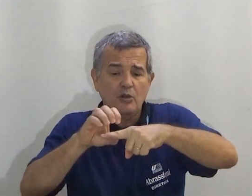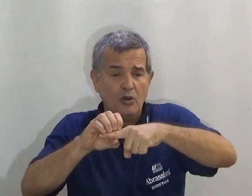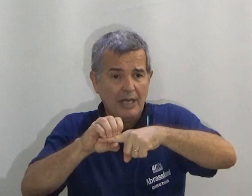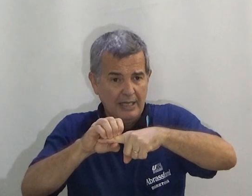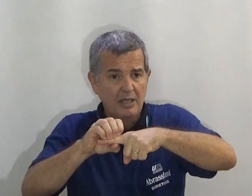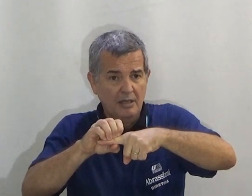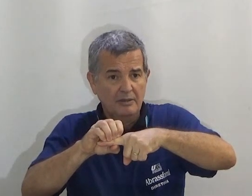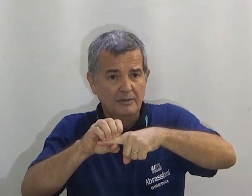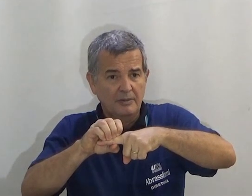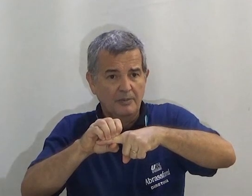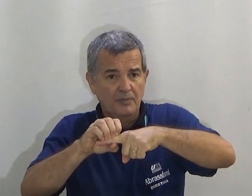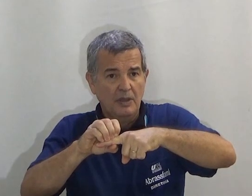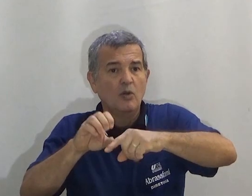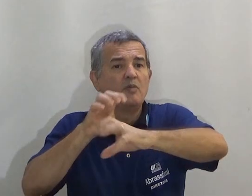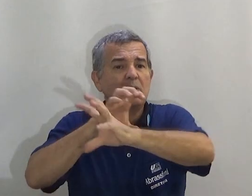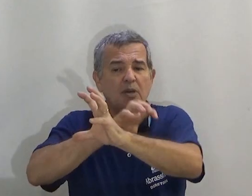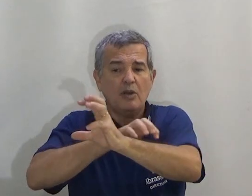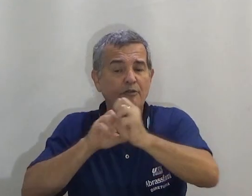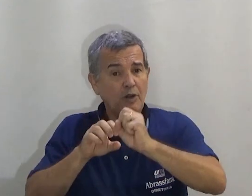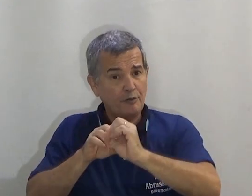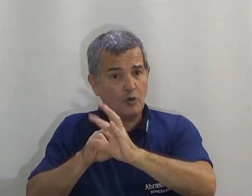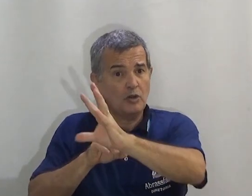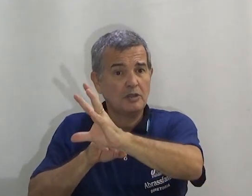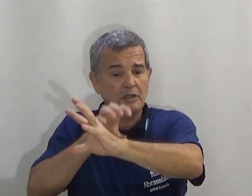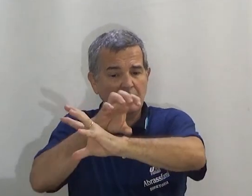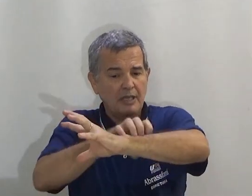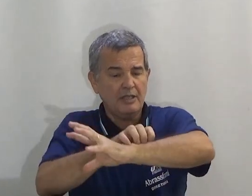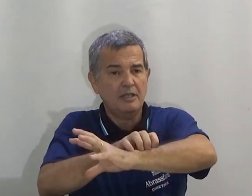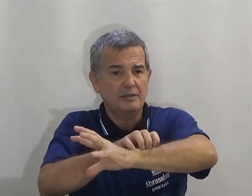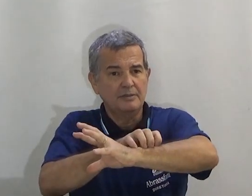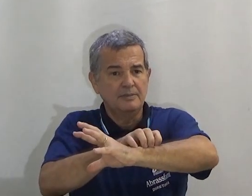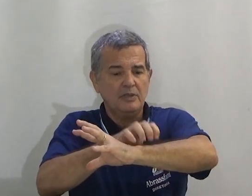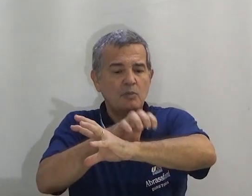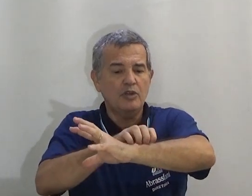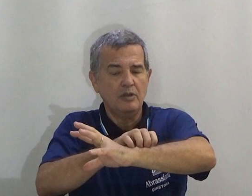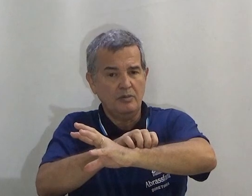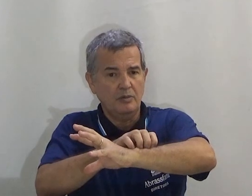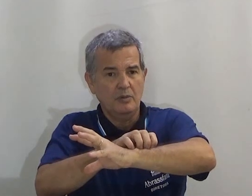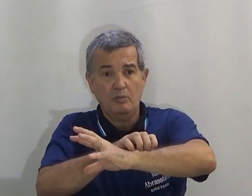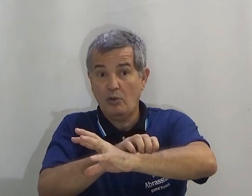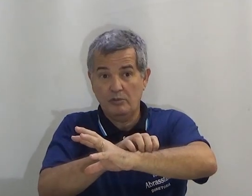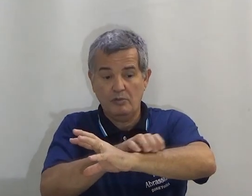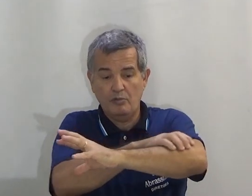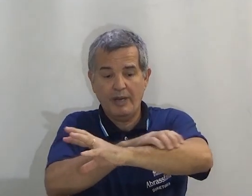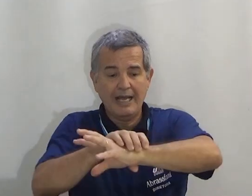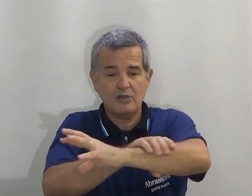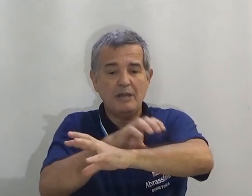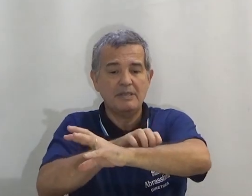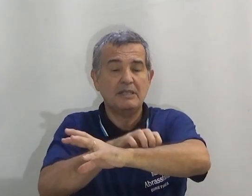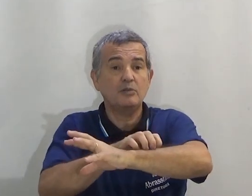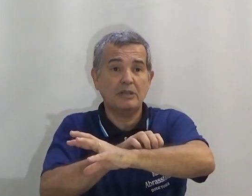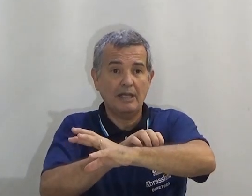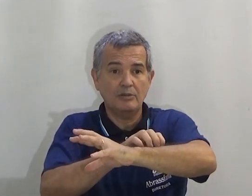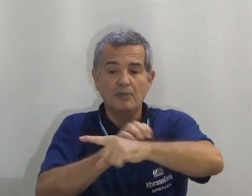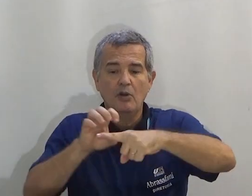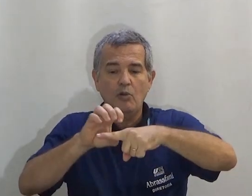Você pode colocar aqui. Como você pode. A flor. E aqui. E morder. Pronto. O braço está